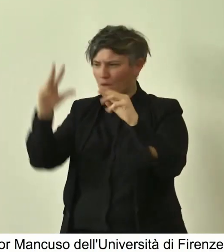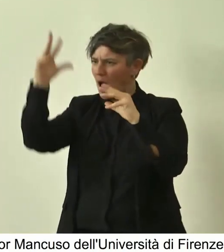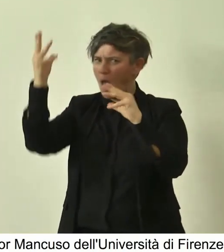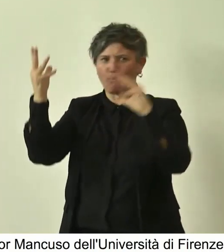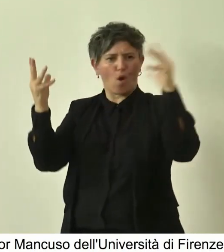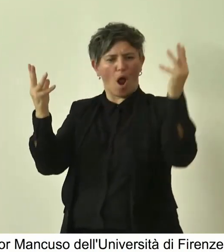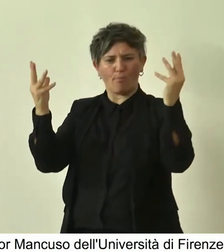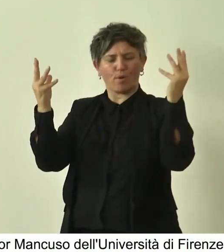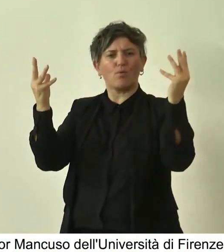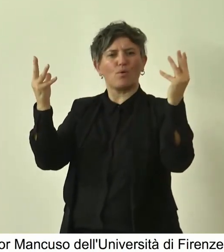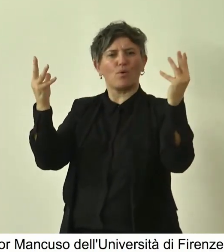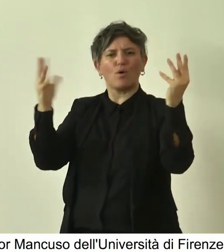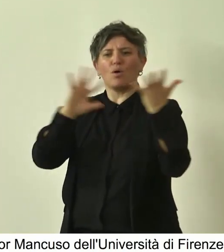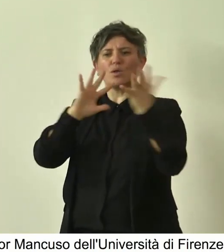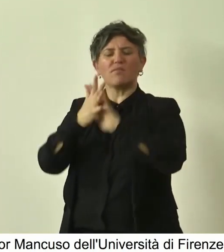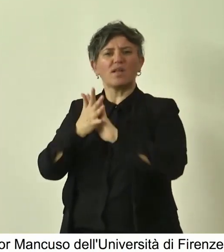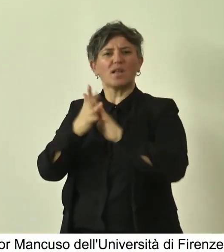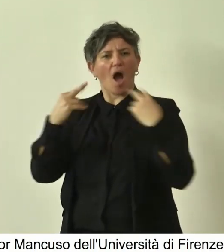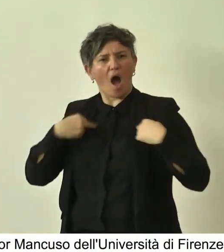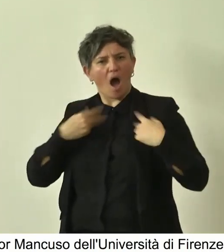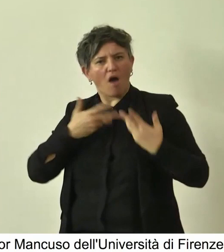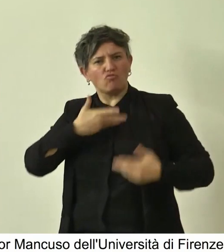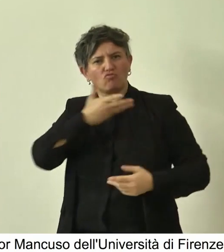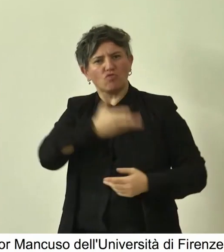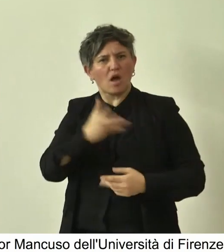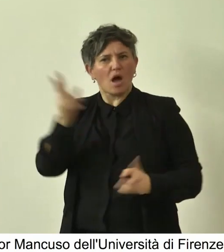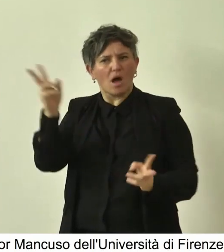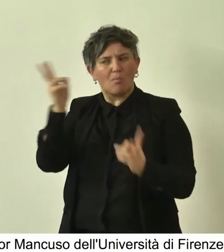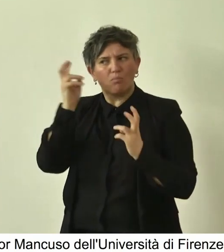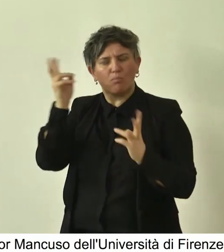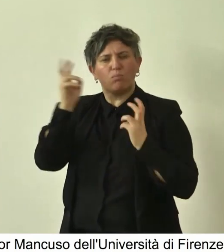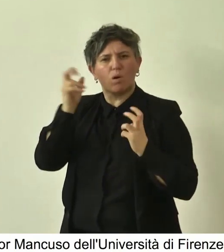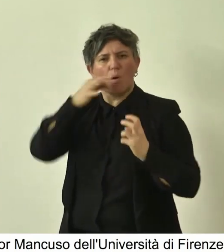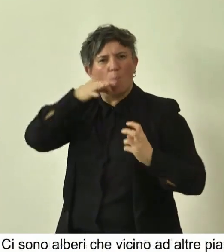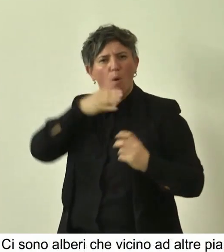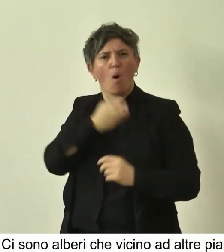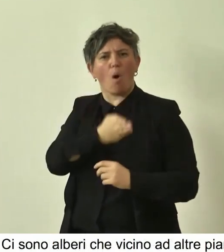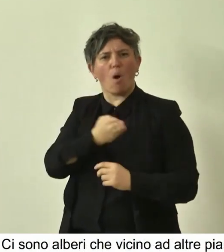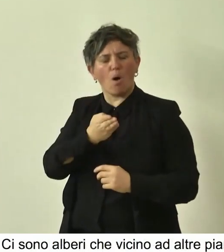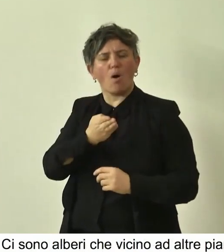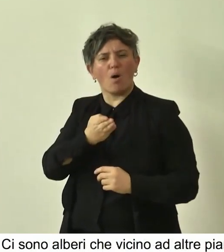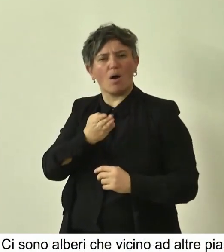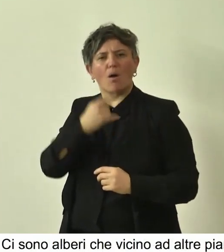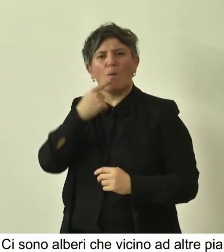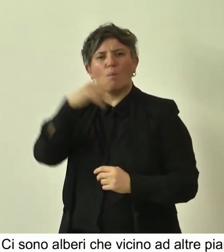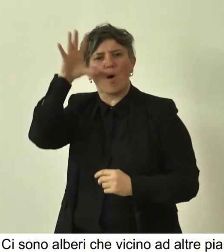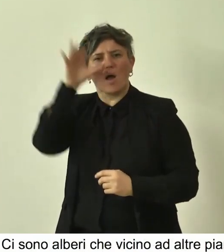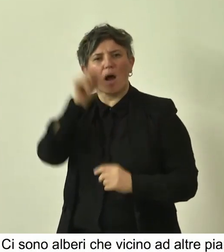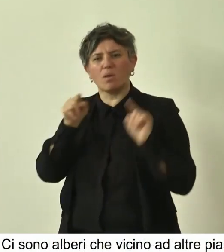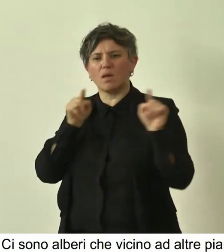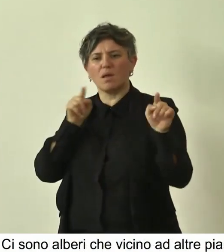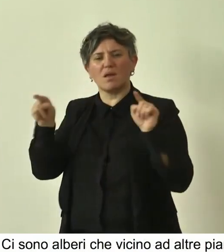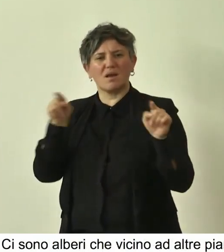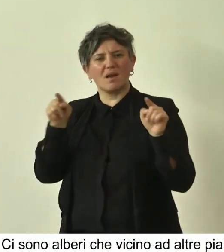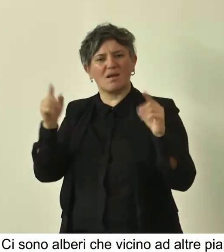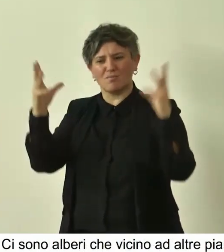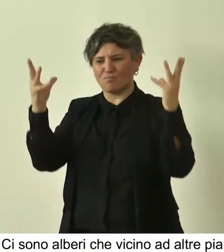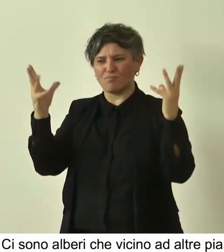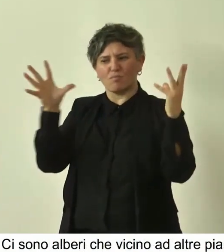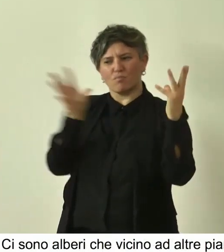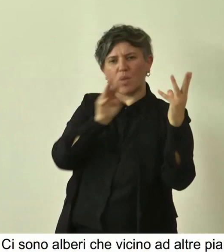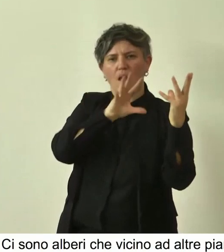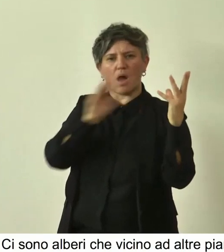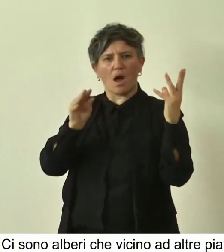come esseri senzienti capaci di sentire e di capire in qualche modo, forse ci